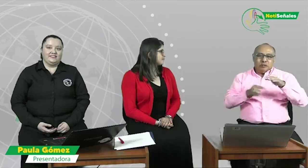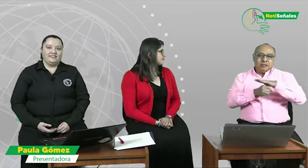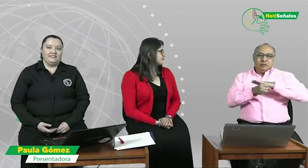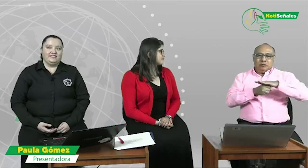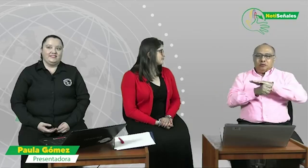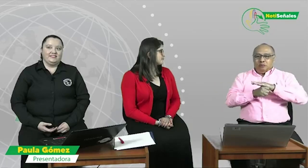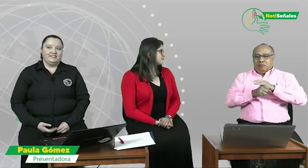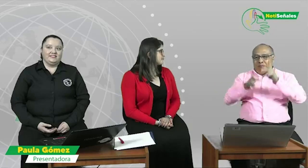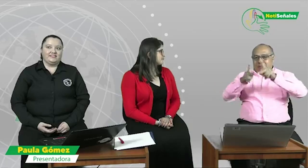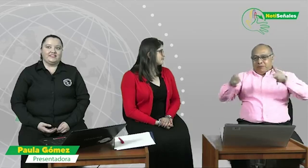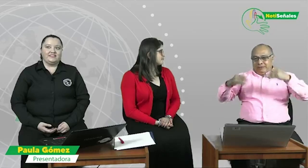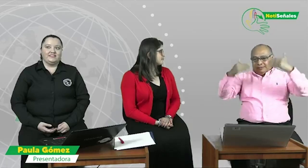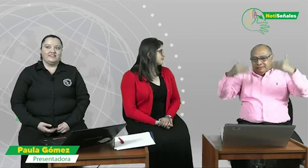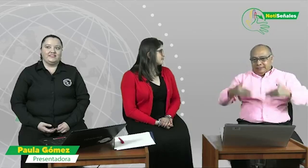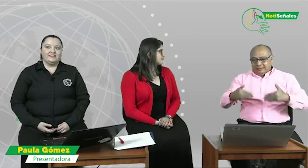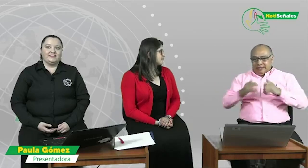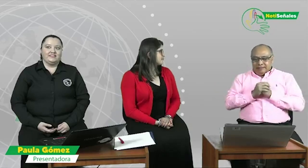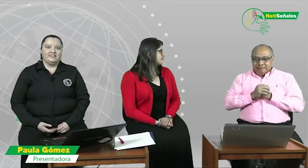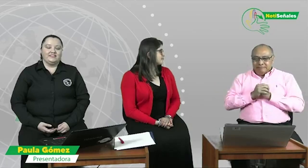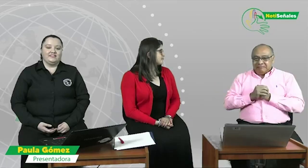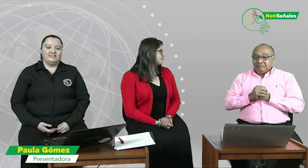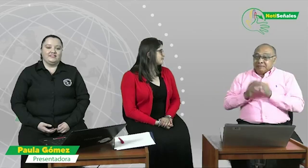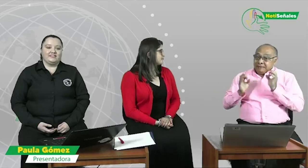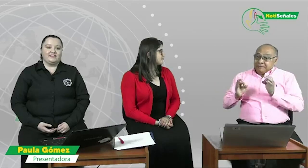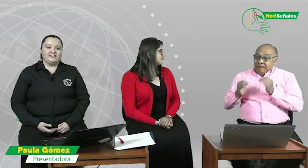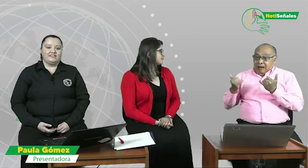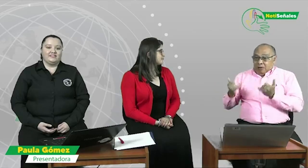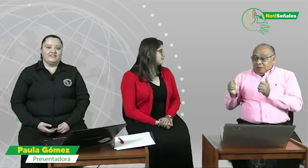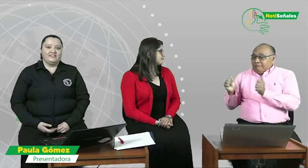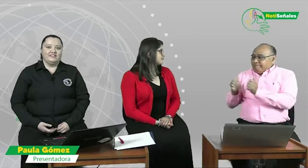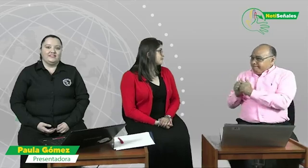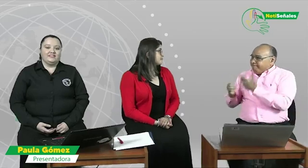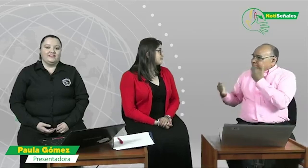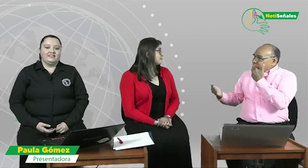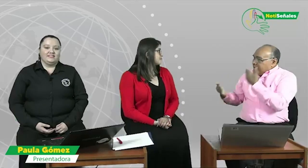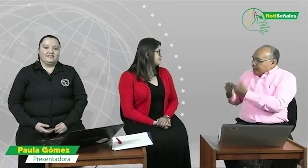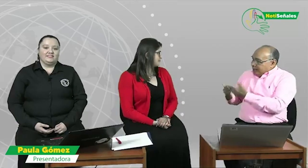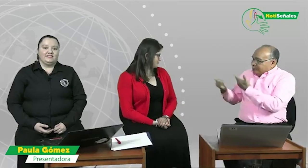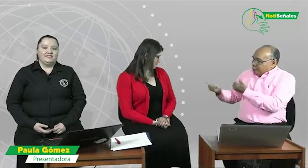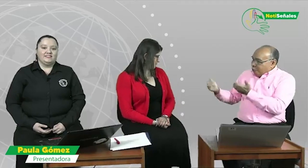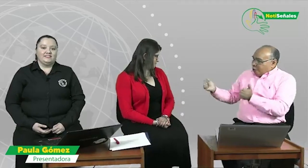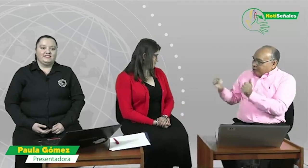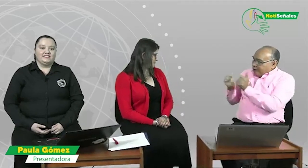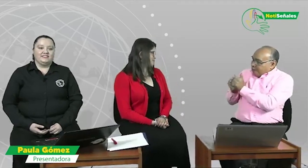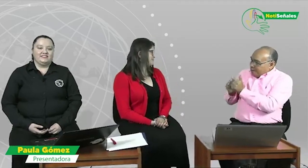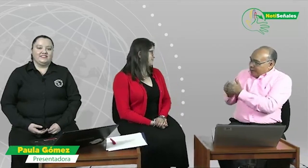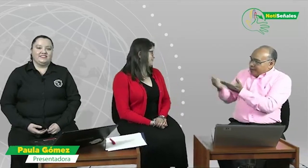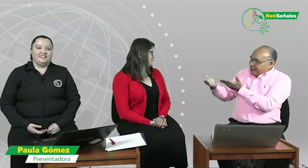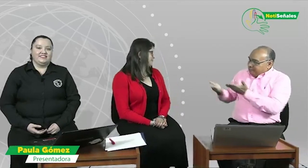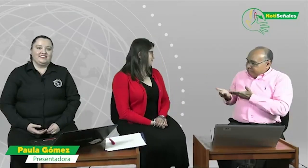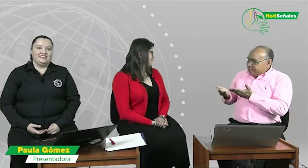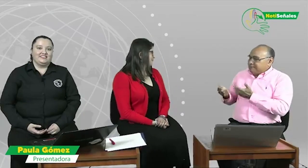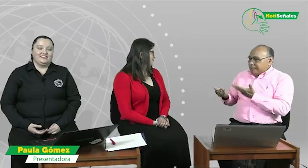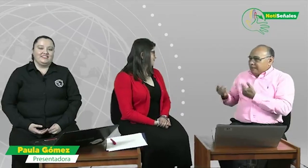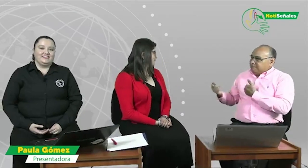mejorar la situación de vida de las personas con discapacidad. Morelca, bienvenida, gracias por